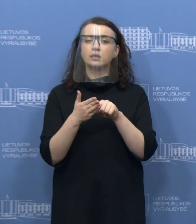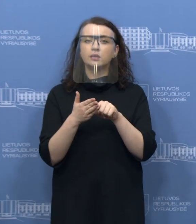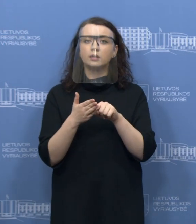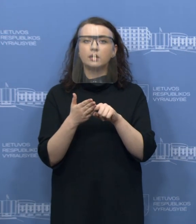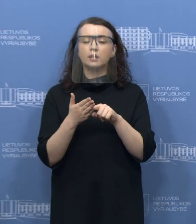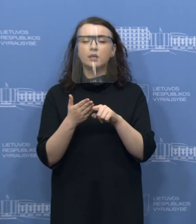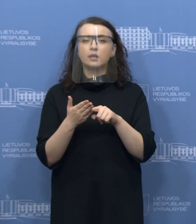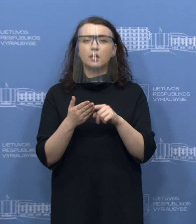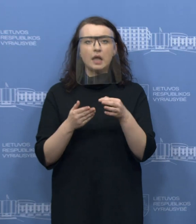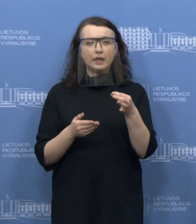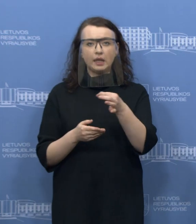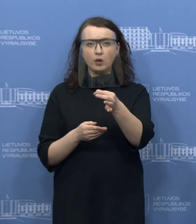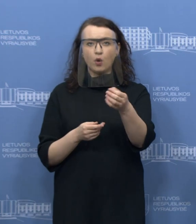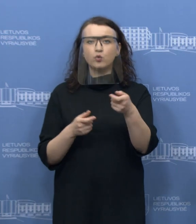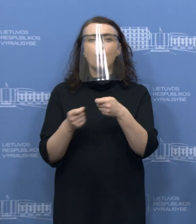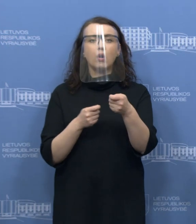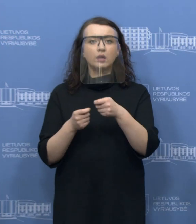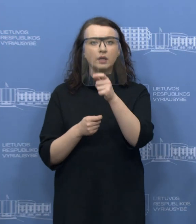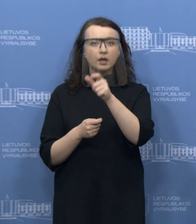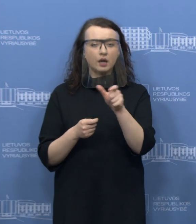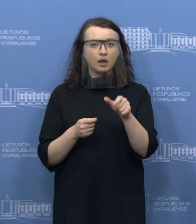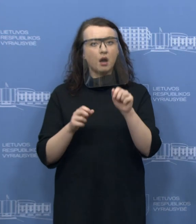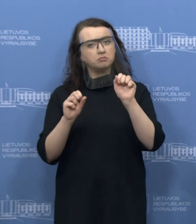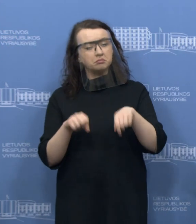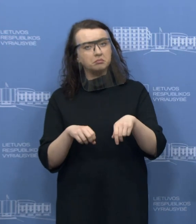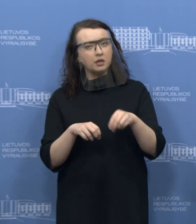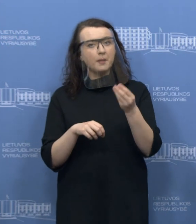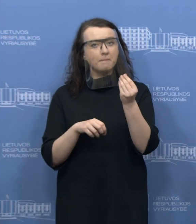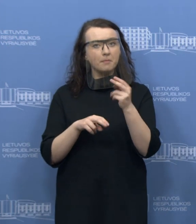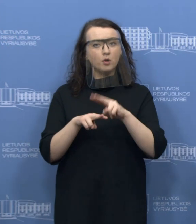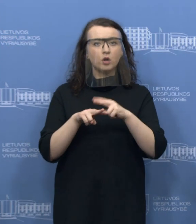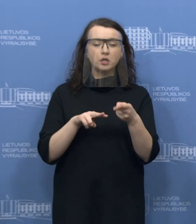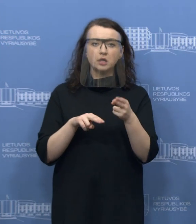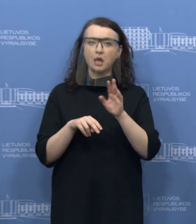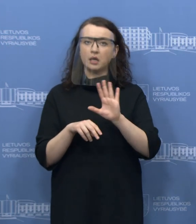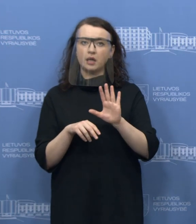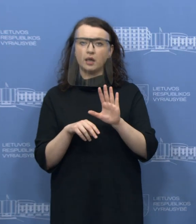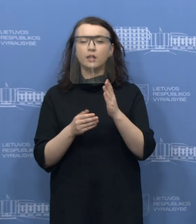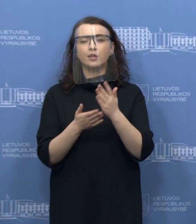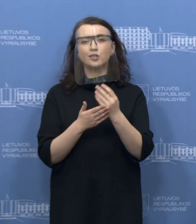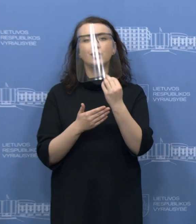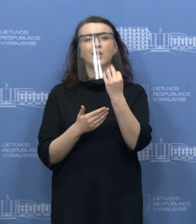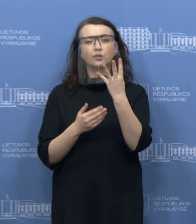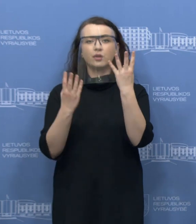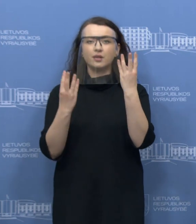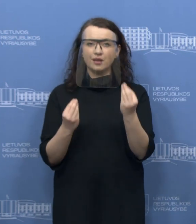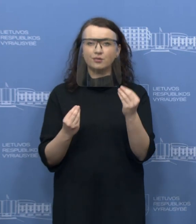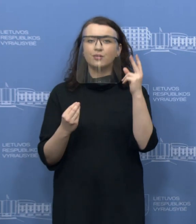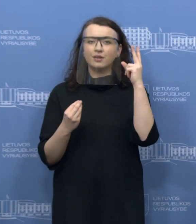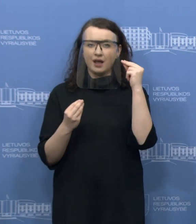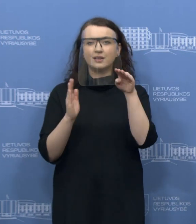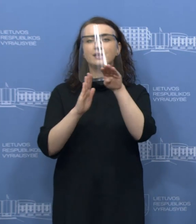kelionio organizatorį tos pinigus tikrai galės gražinti, nes iš tiesų, per keturiolikos dienų termina, koks yra